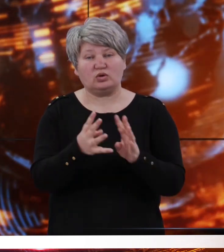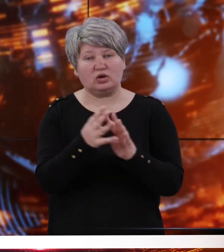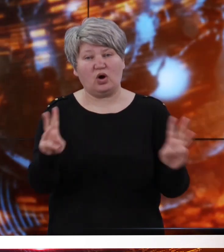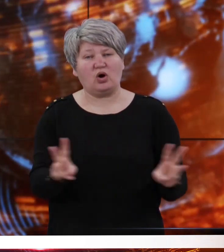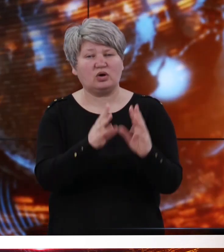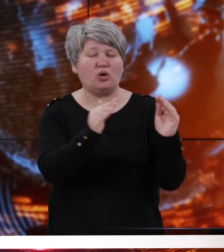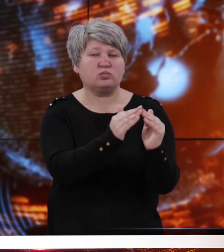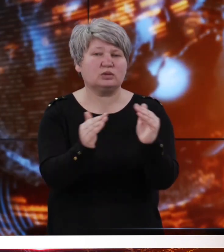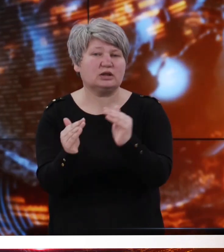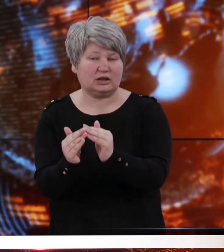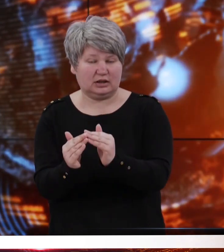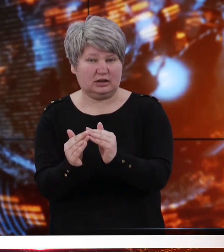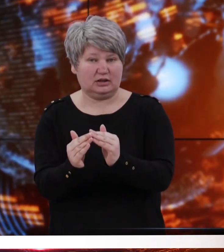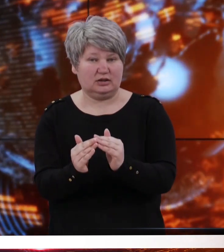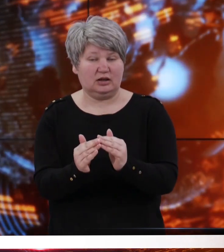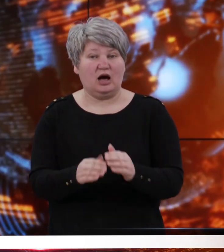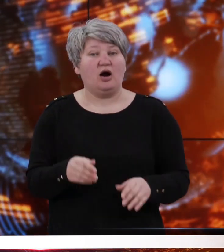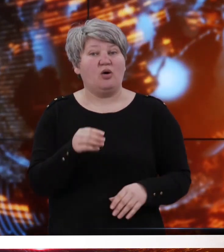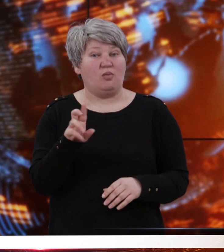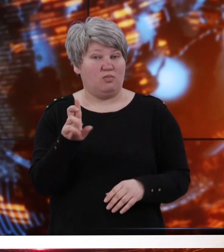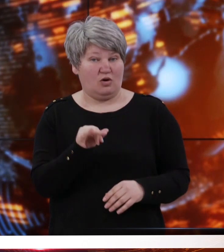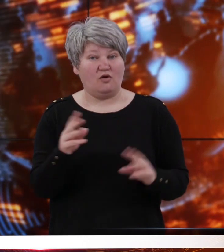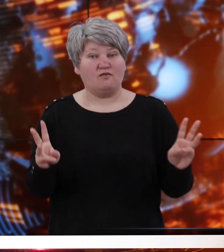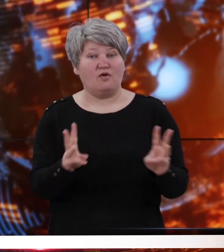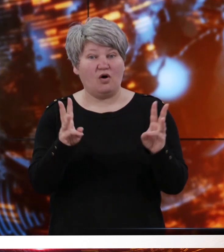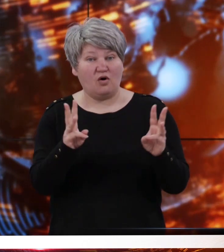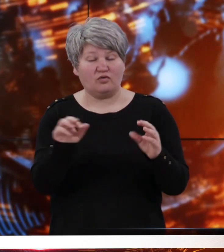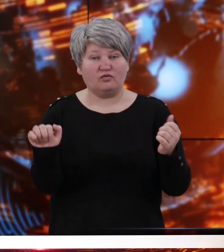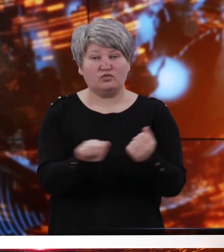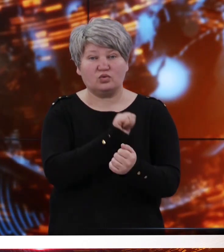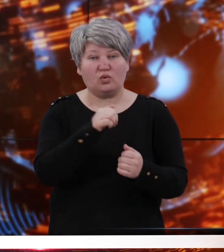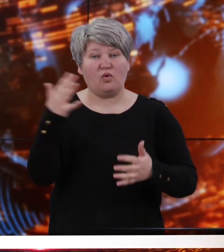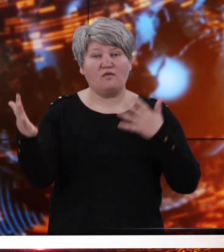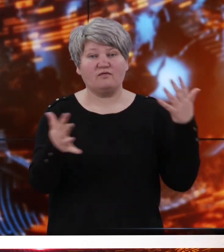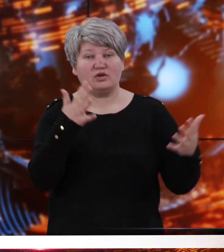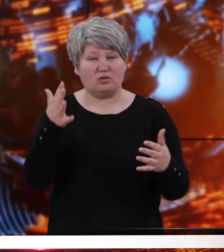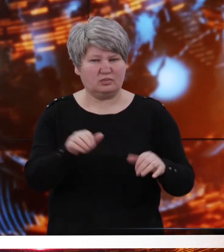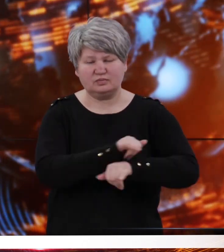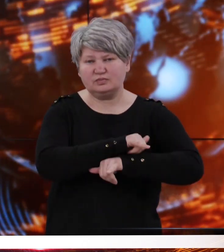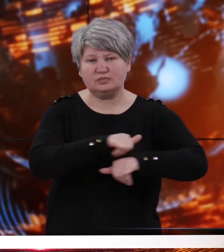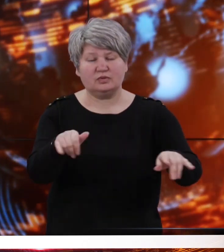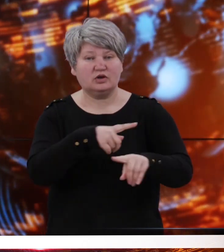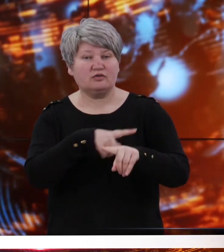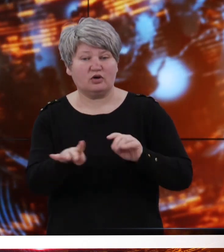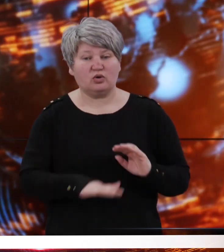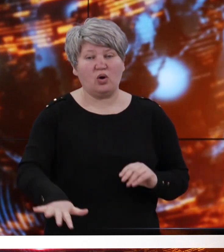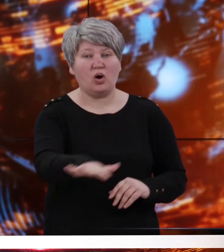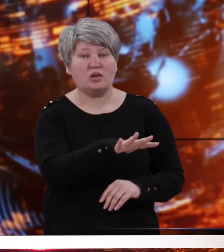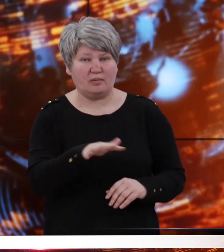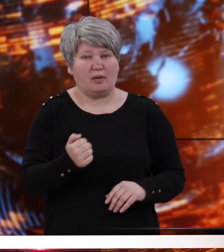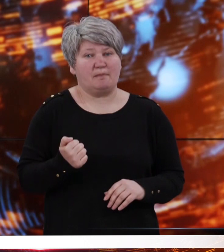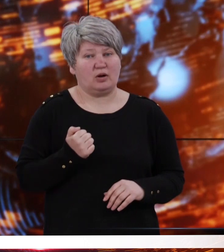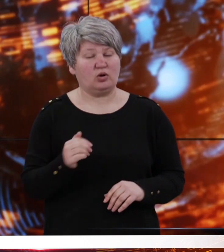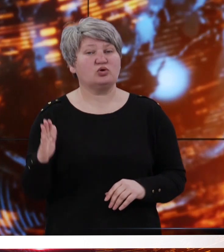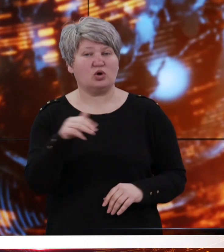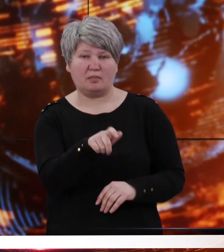господарські будівлі і житлові будинки. Адже вогонь у суху вітряну погоду поширюється дуже швидко і на велику площу. Прикро,